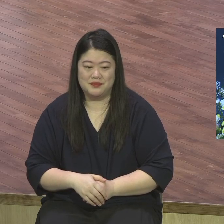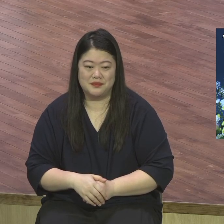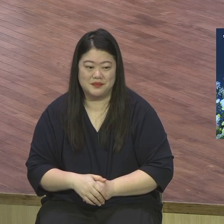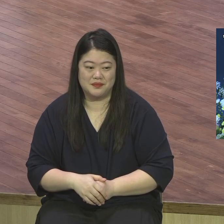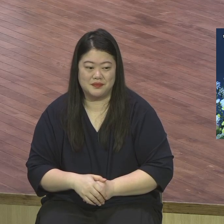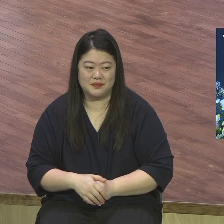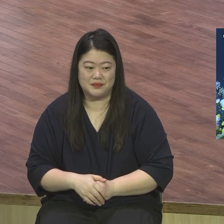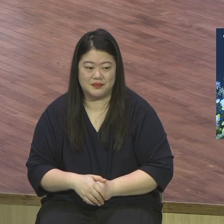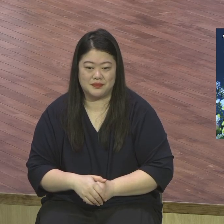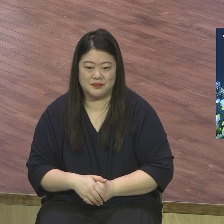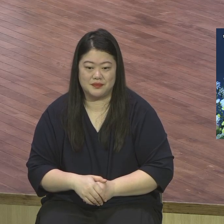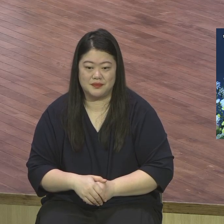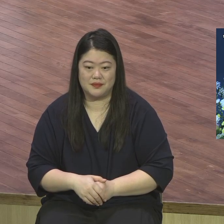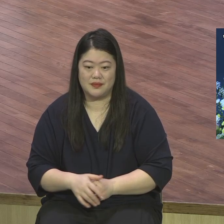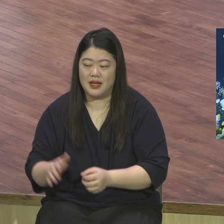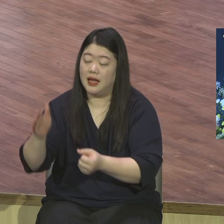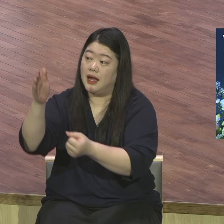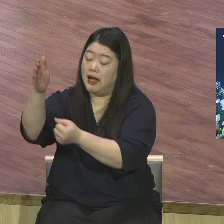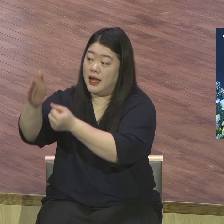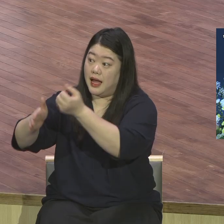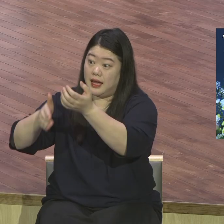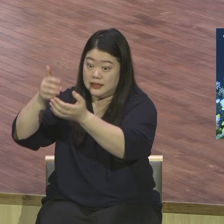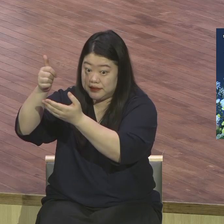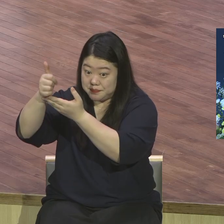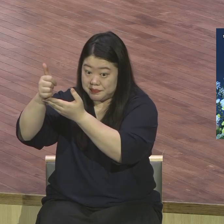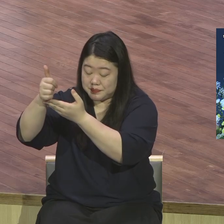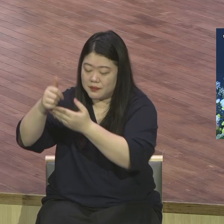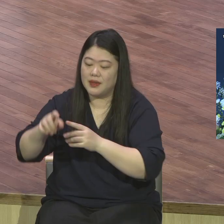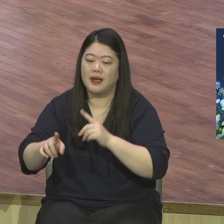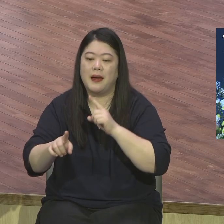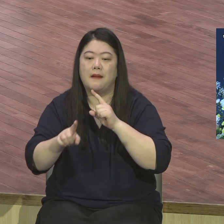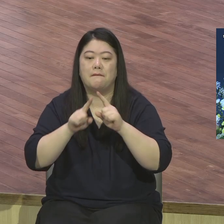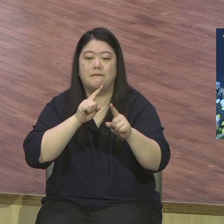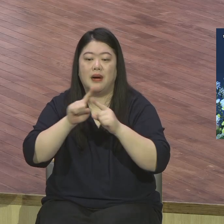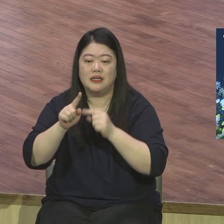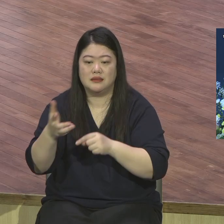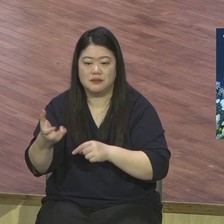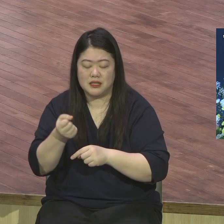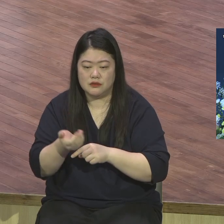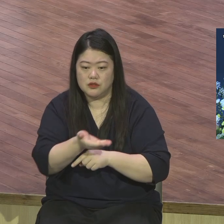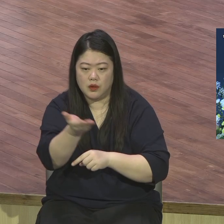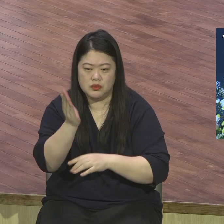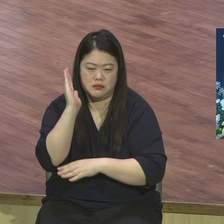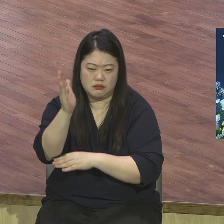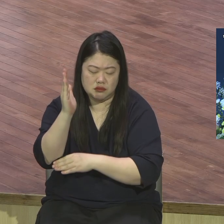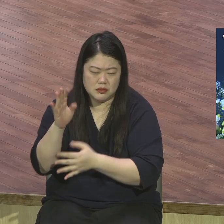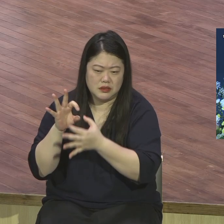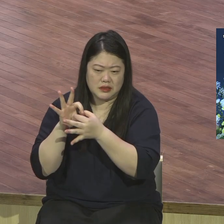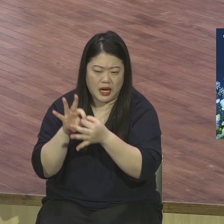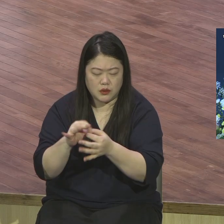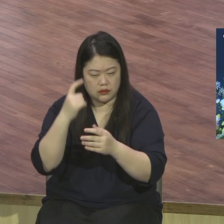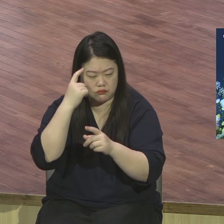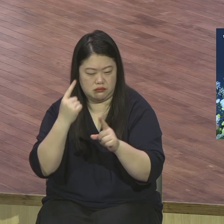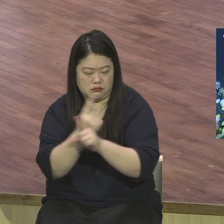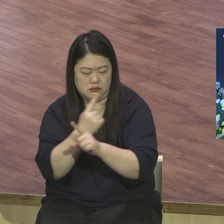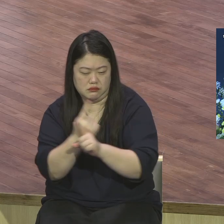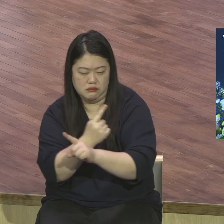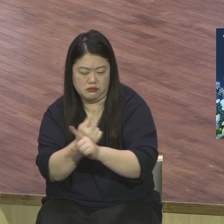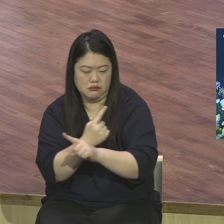하나님의 말씀으로 우리 생각들을 계속 기응하시길 바랍니다 기응하세요